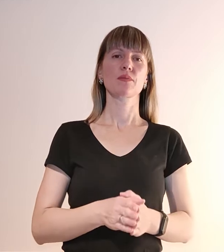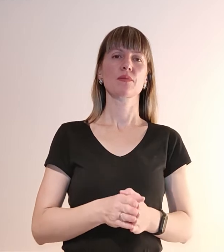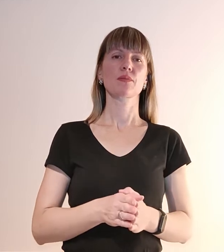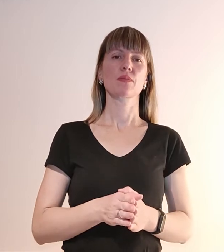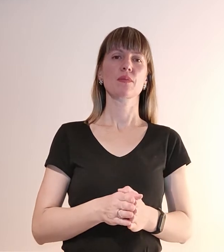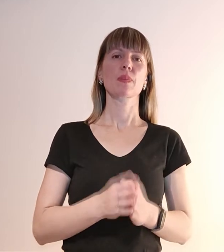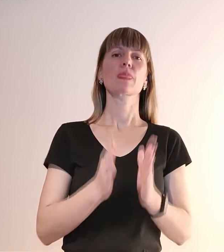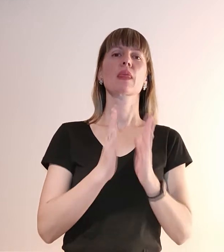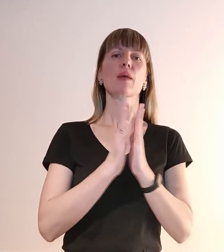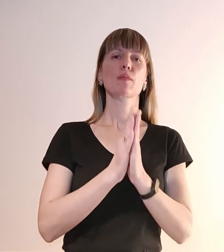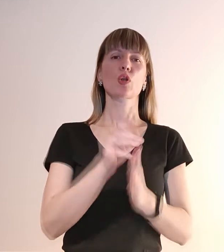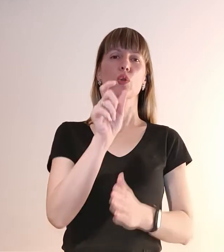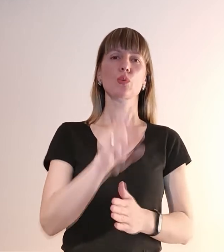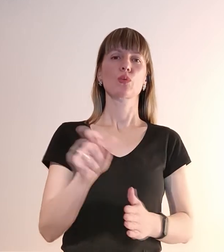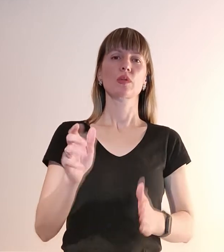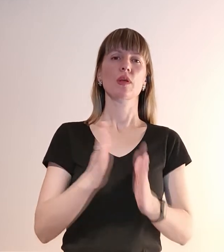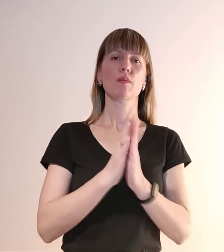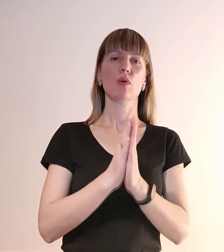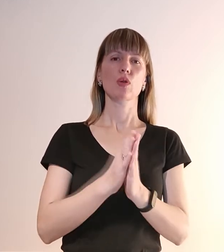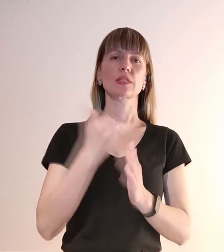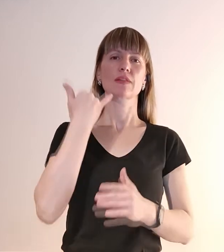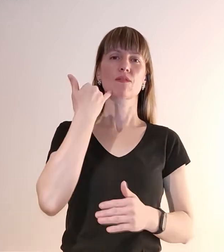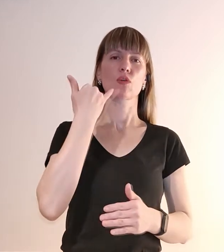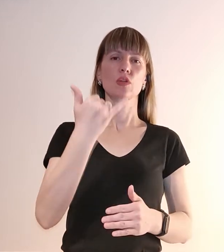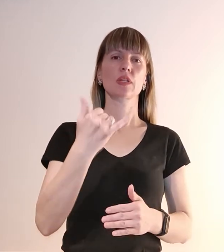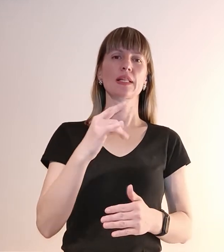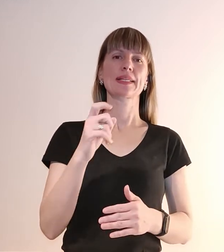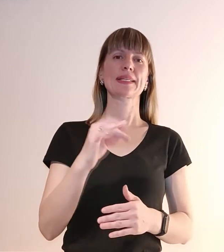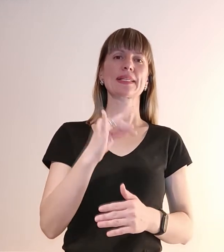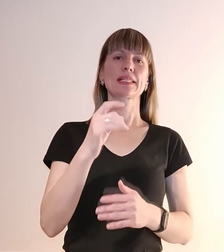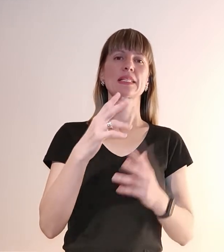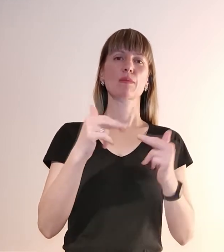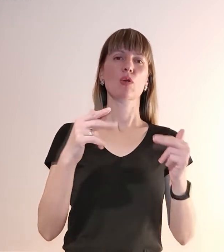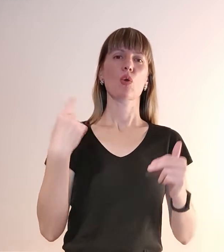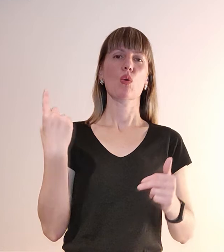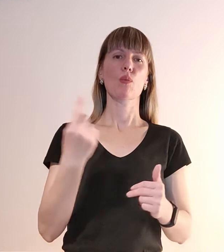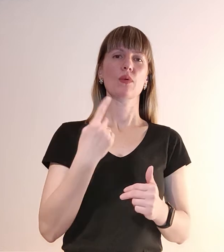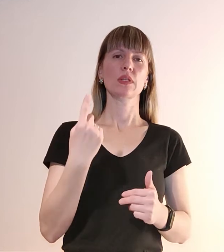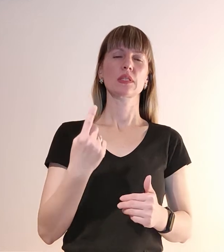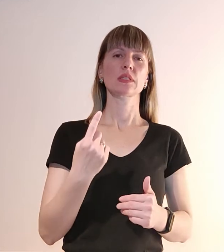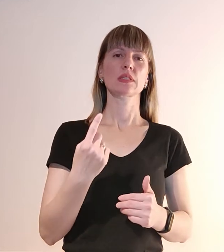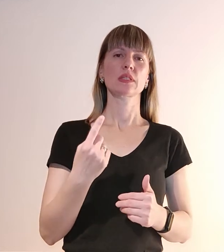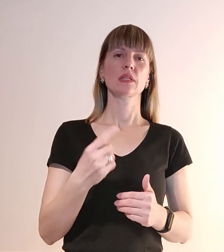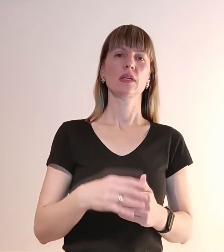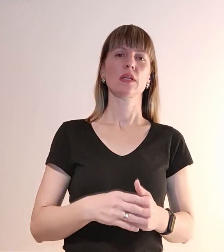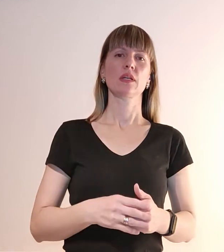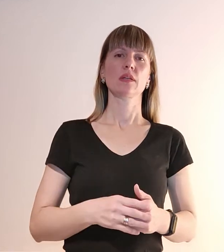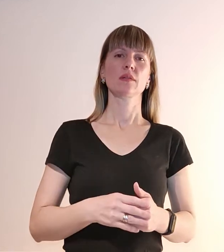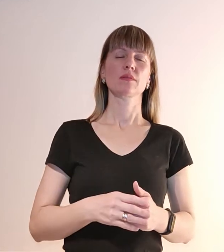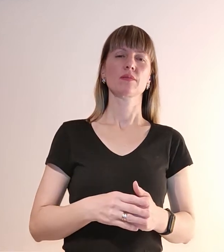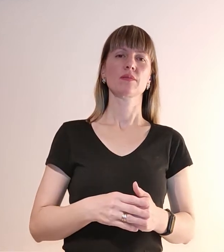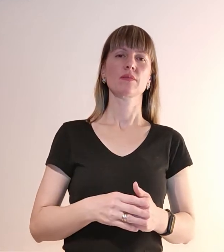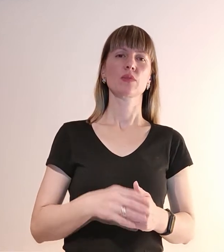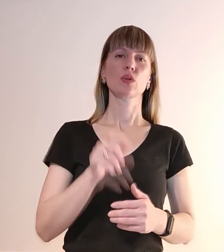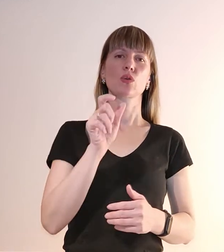Люди просять і дзвонили нам з Дніпропетровської області, десь люди побачили наші